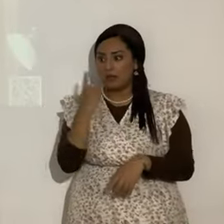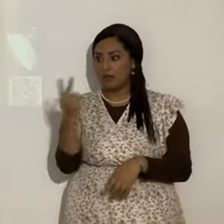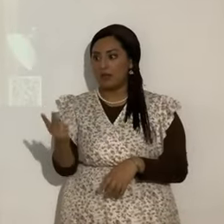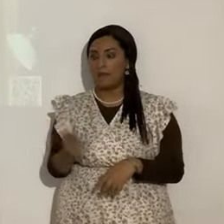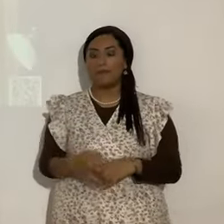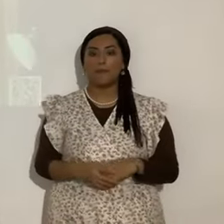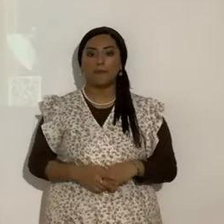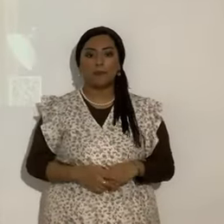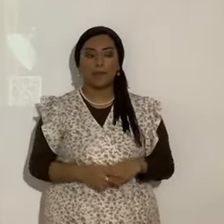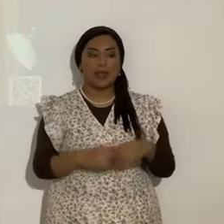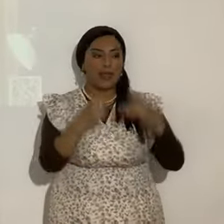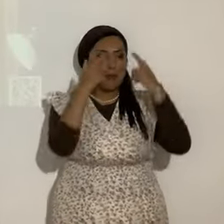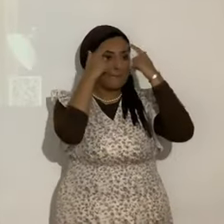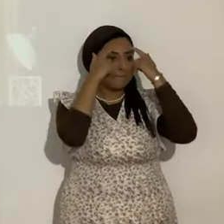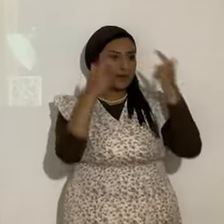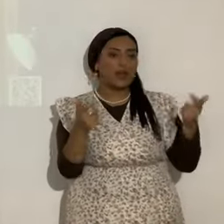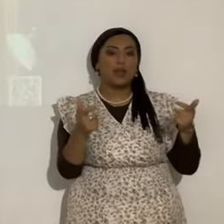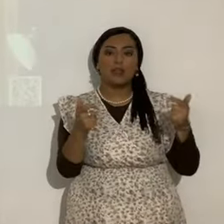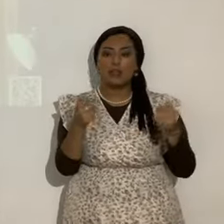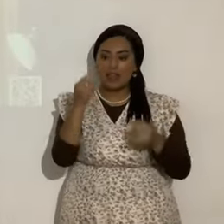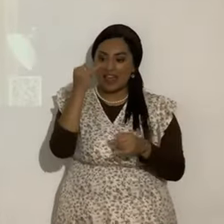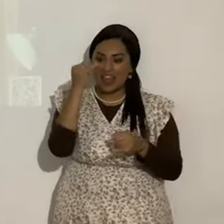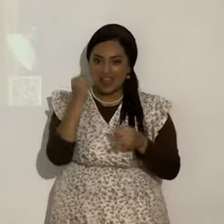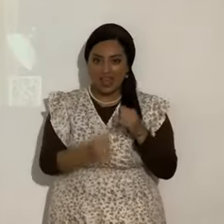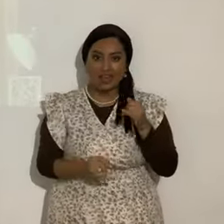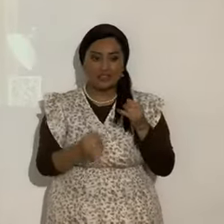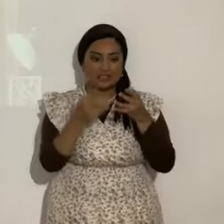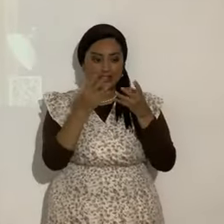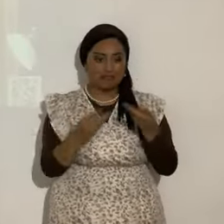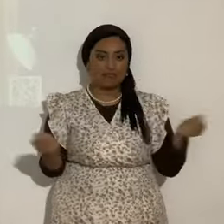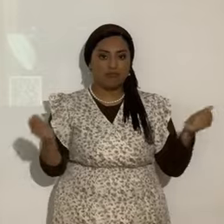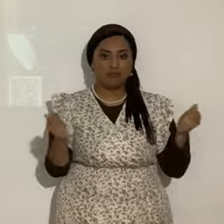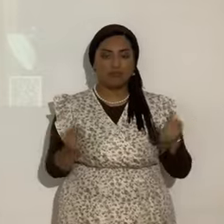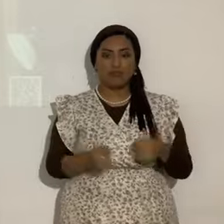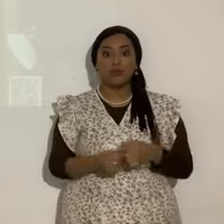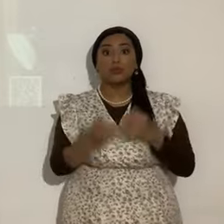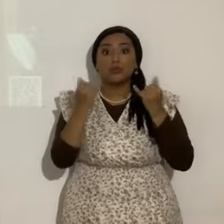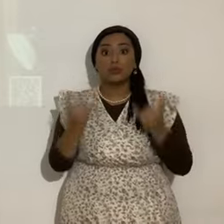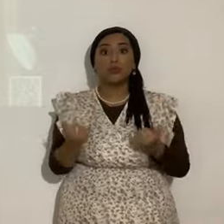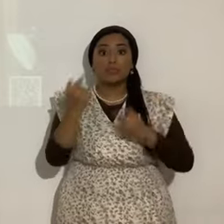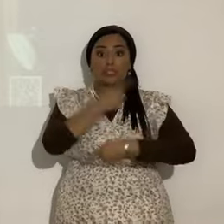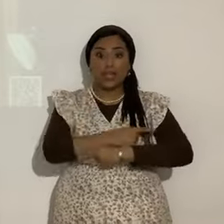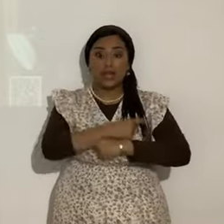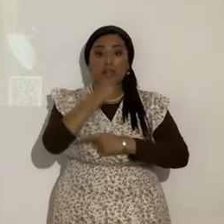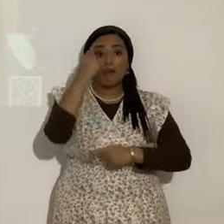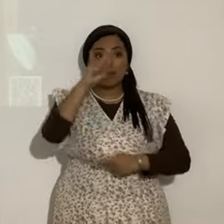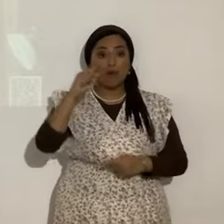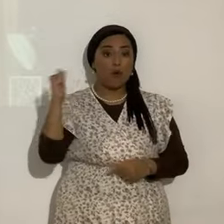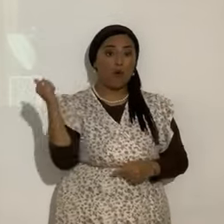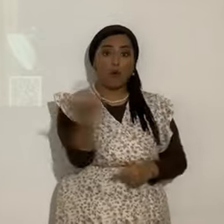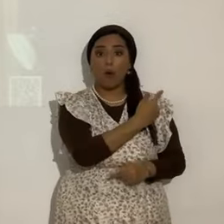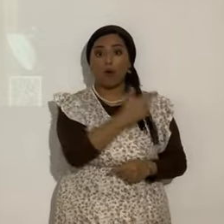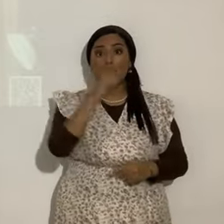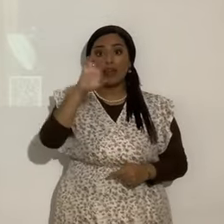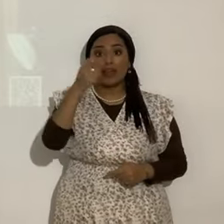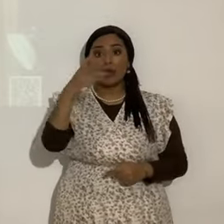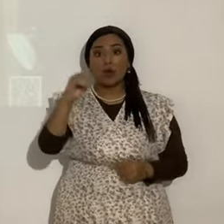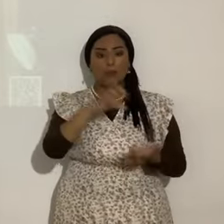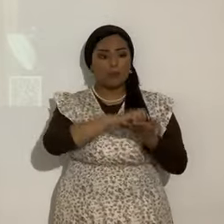el orgullo es lo último que muere en el hombre que muera hoy para todos nosotros hoy hoy no